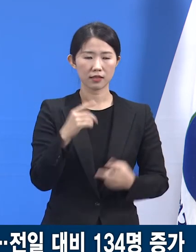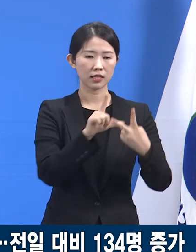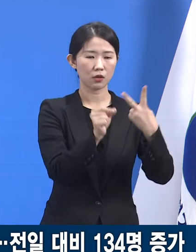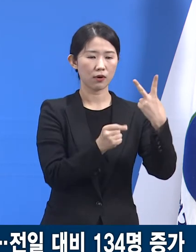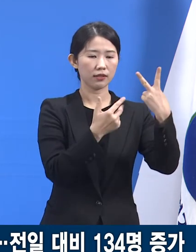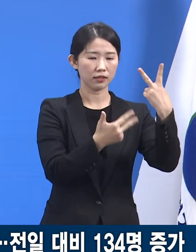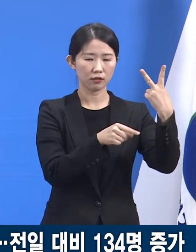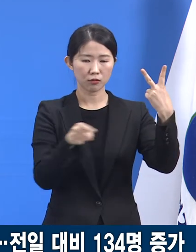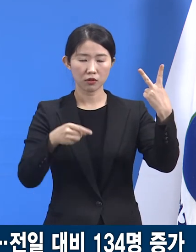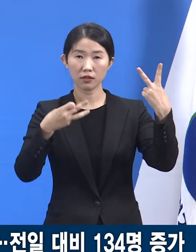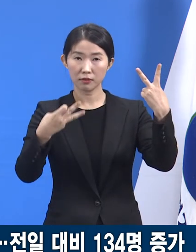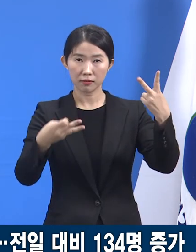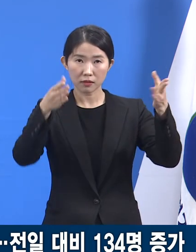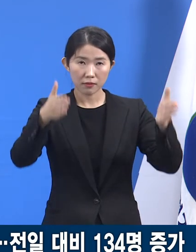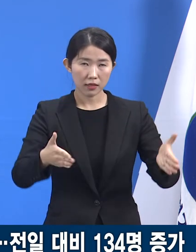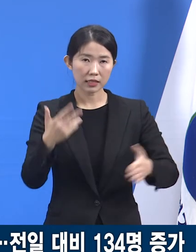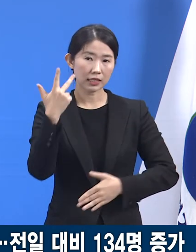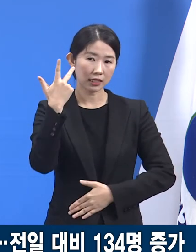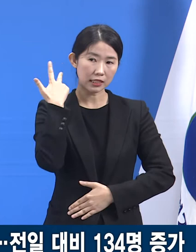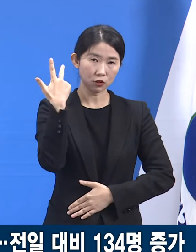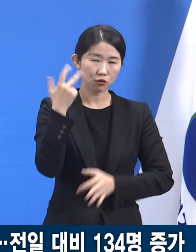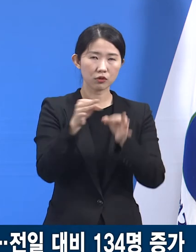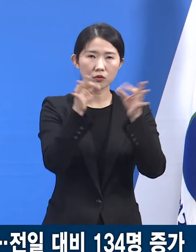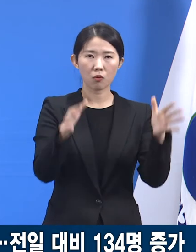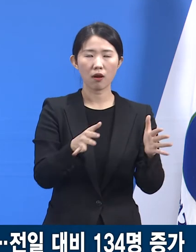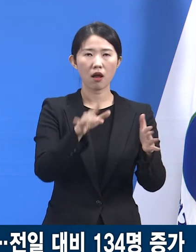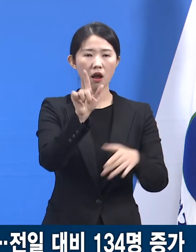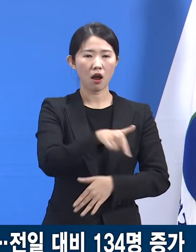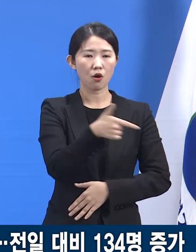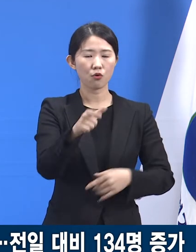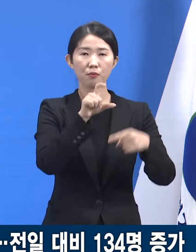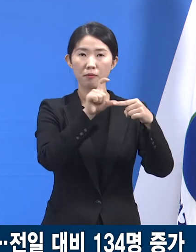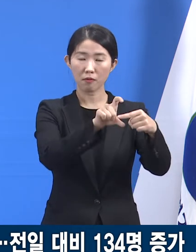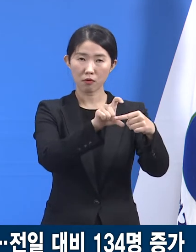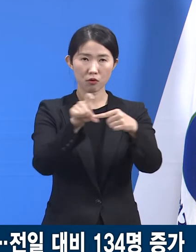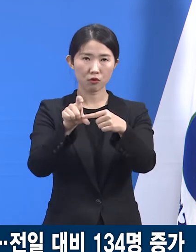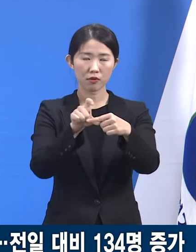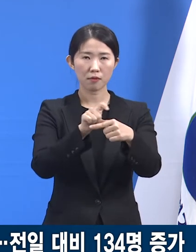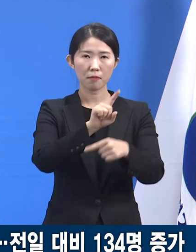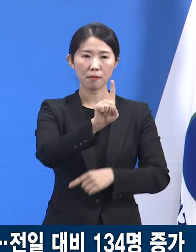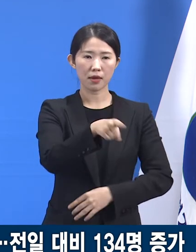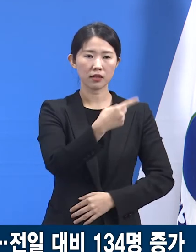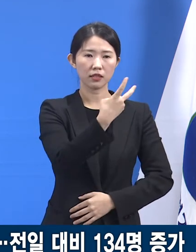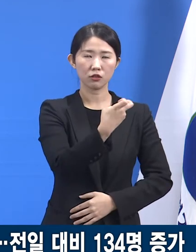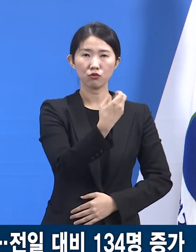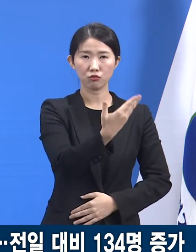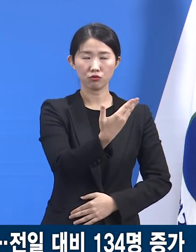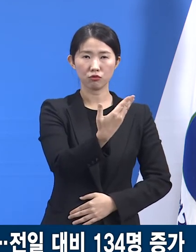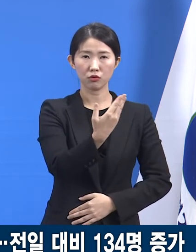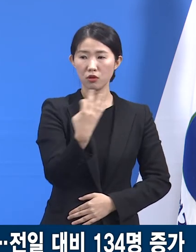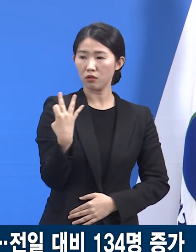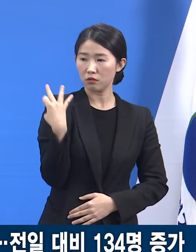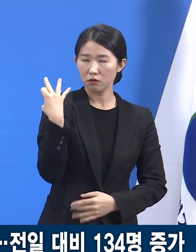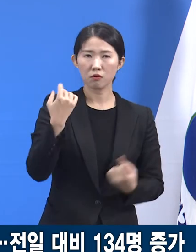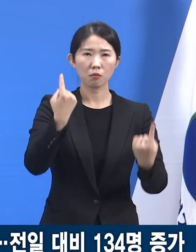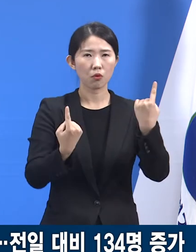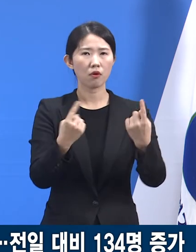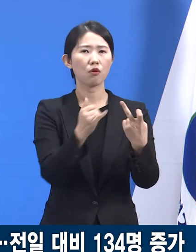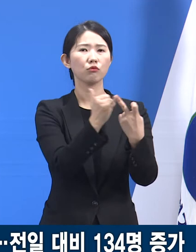일평균 확진자는 121명으로 전주 109명 대비 12명 증가하였습니다.